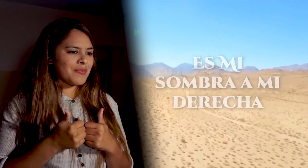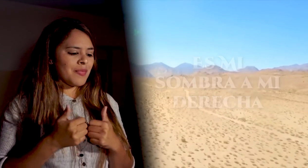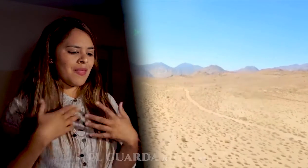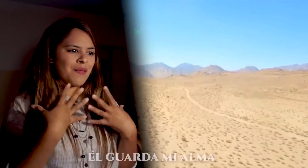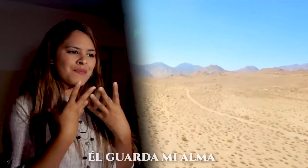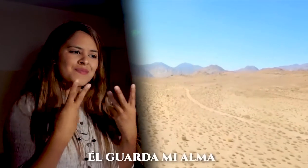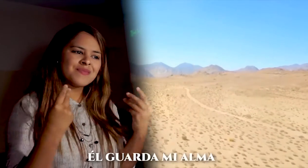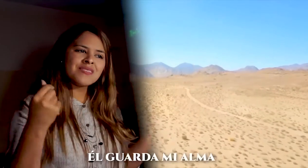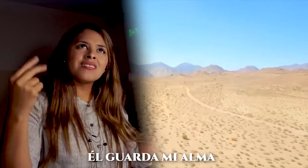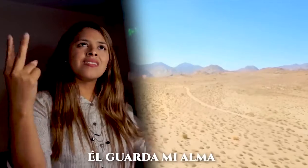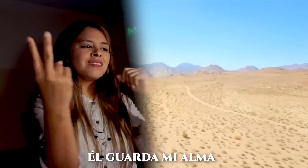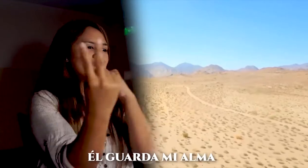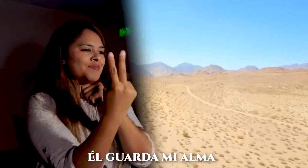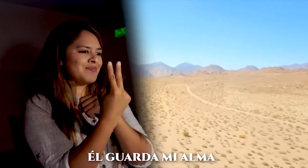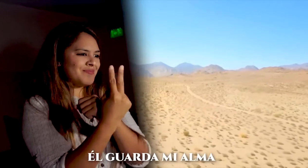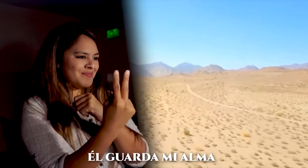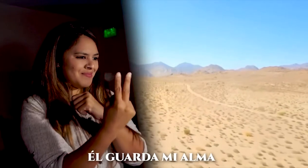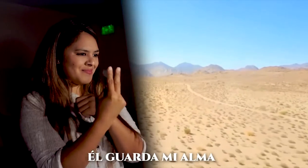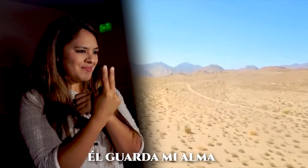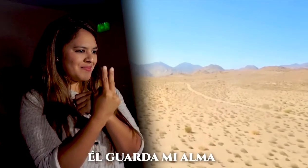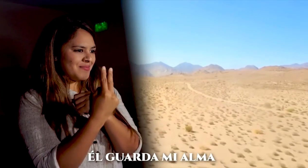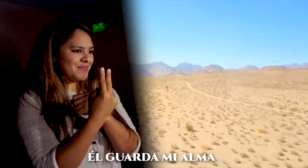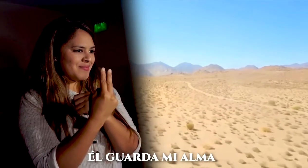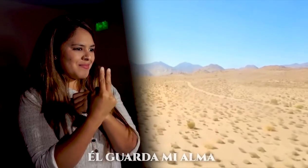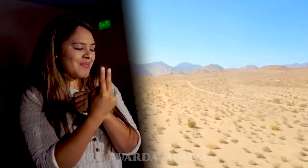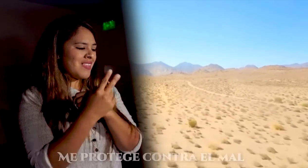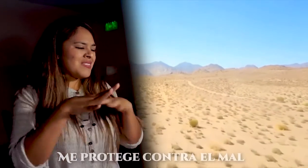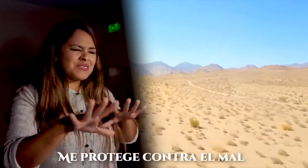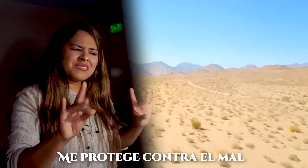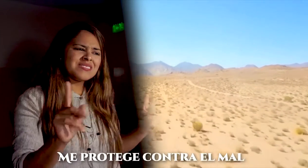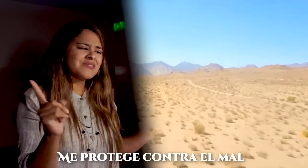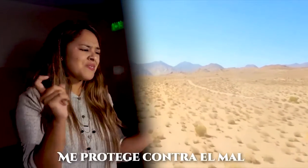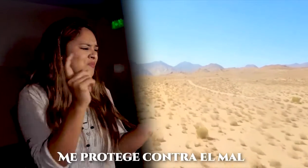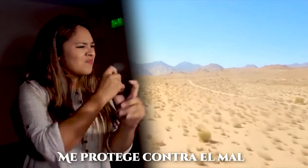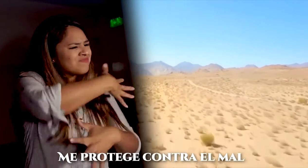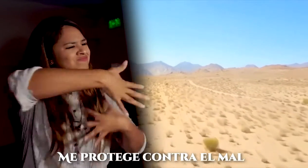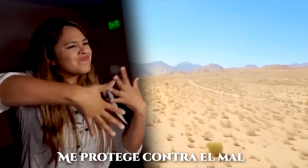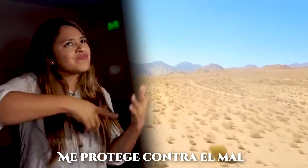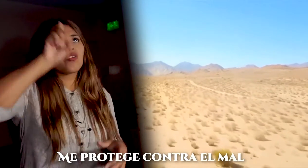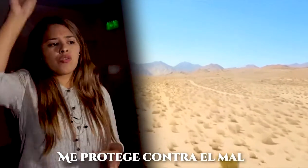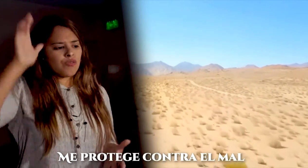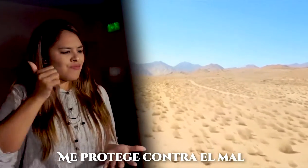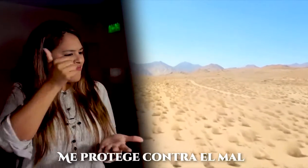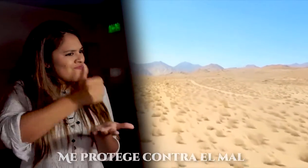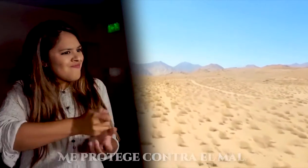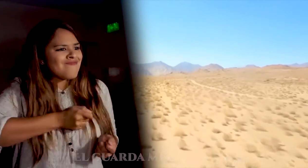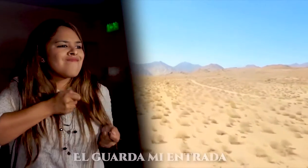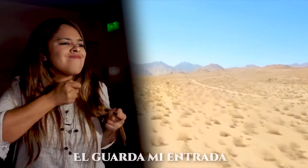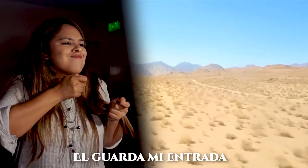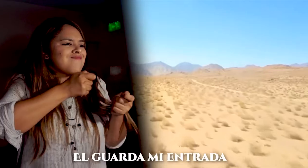Él guarda mi alma me protege contra el mal Él guarda